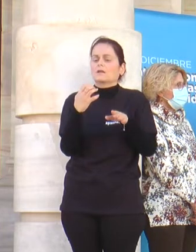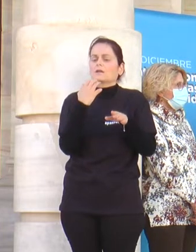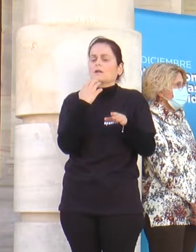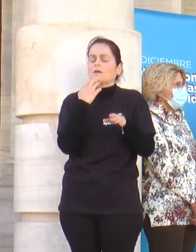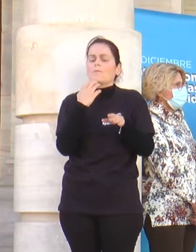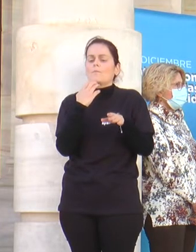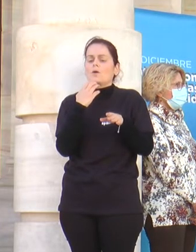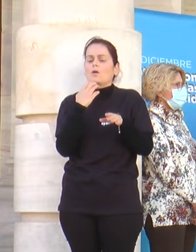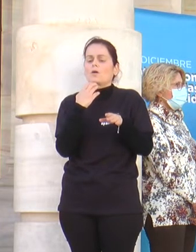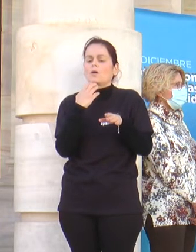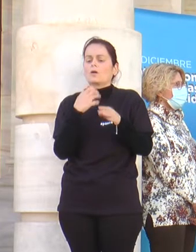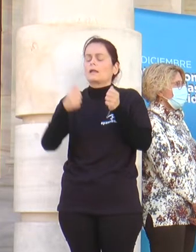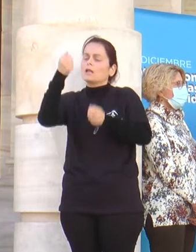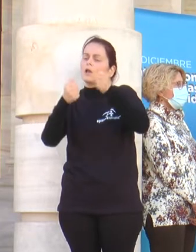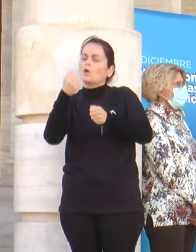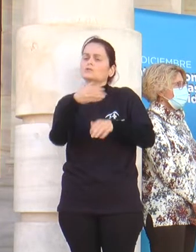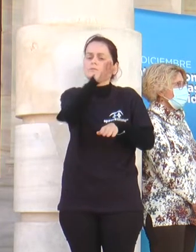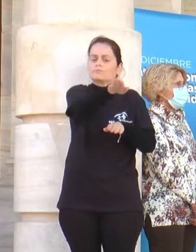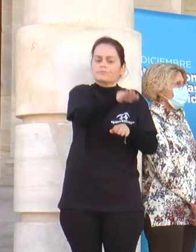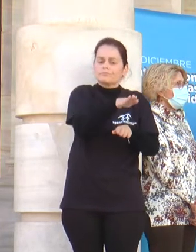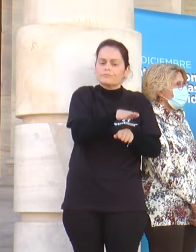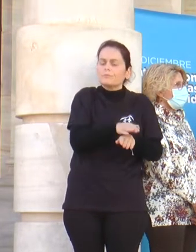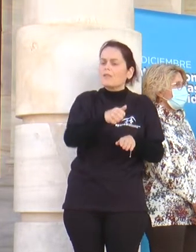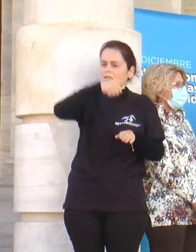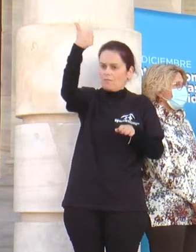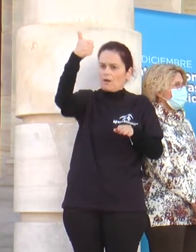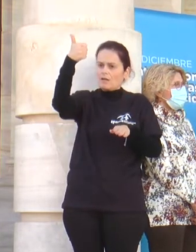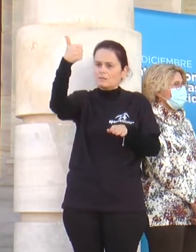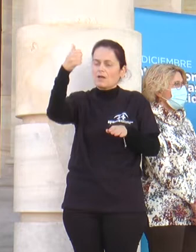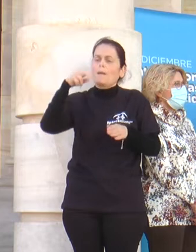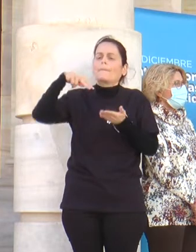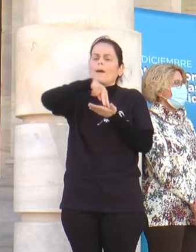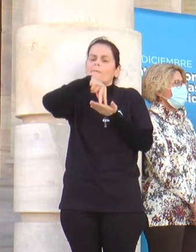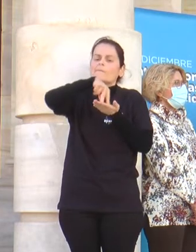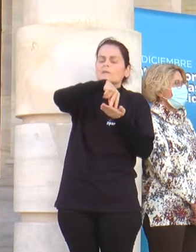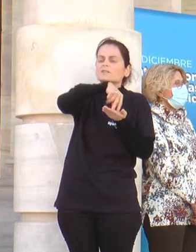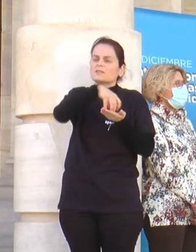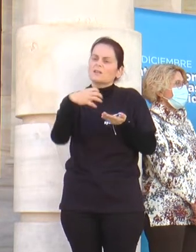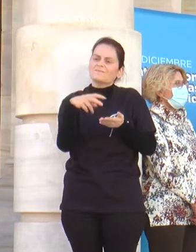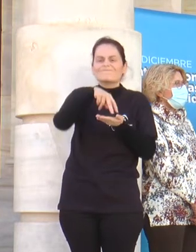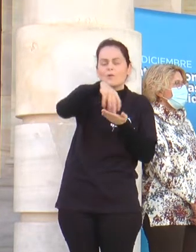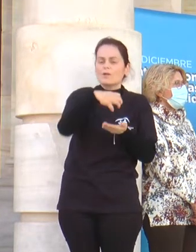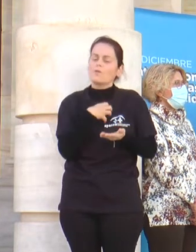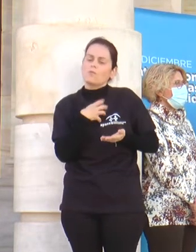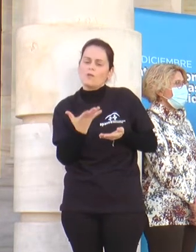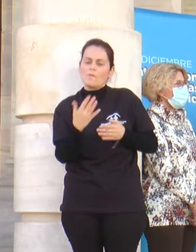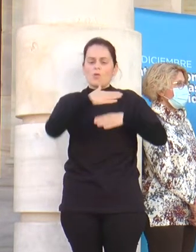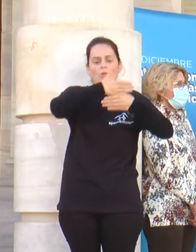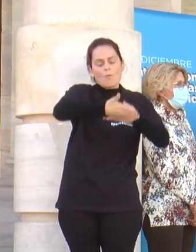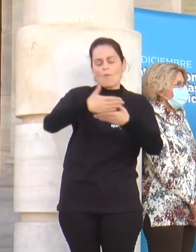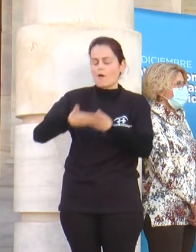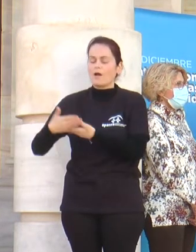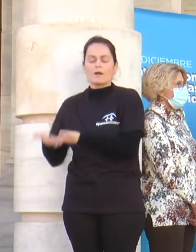municipio con más plazas de aparcamiento para movilidad reducida, donde no existan barreras ni